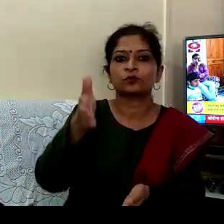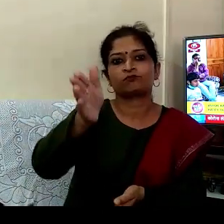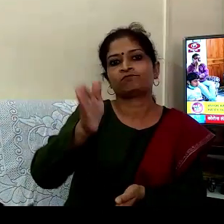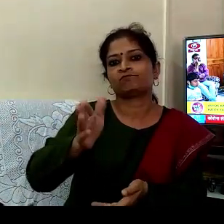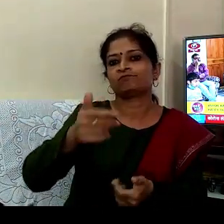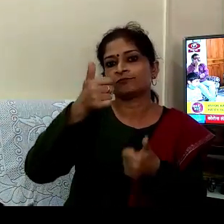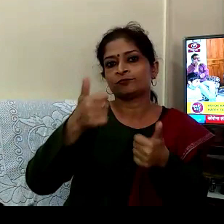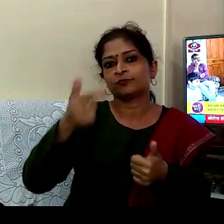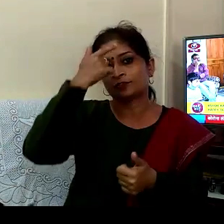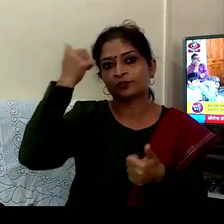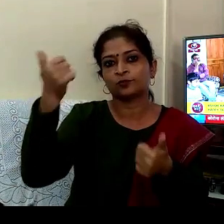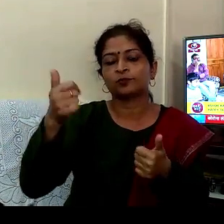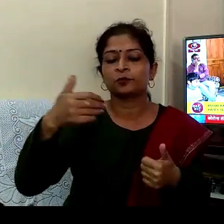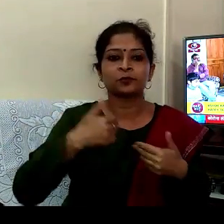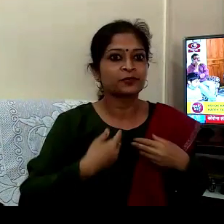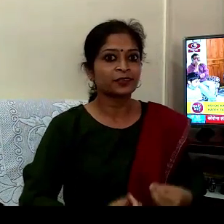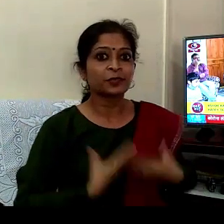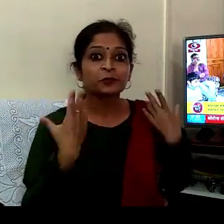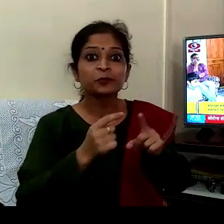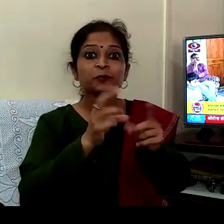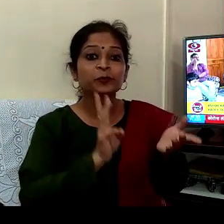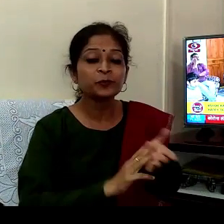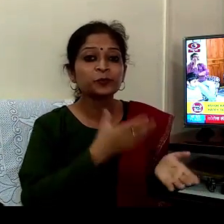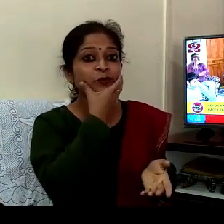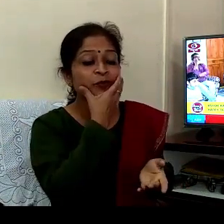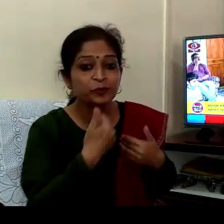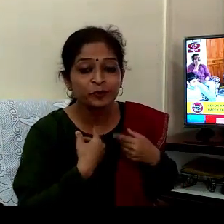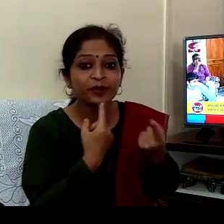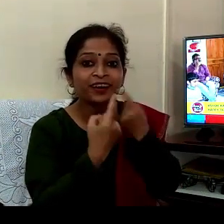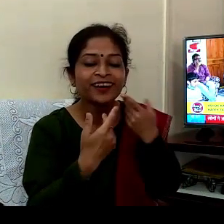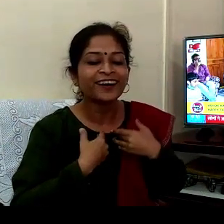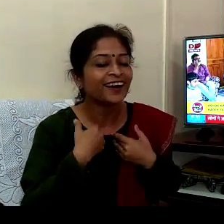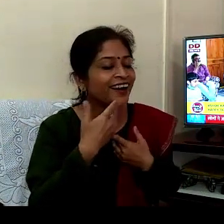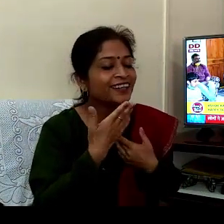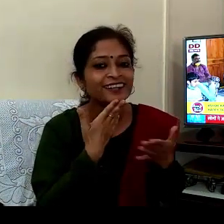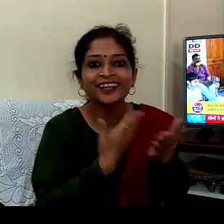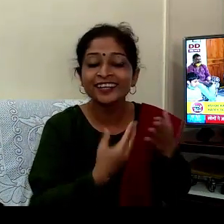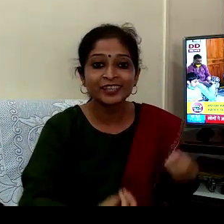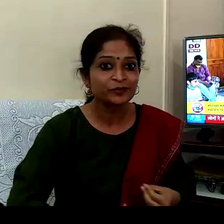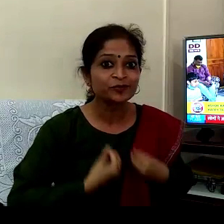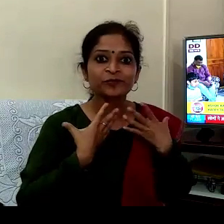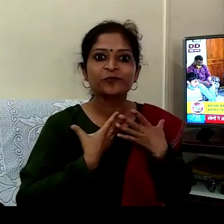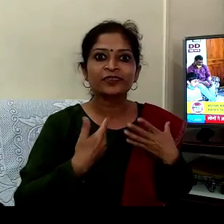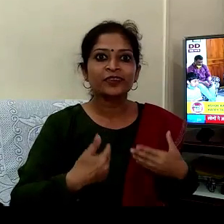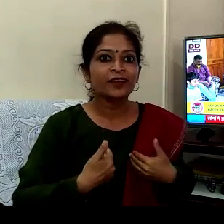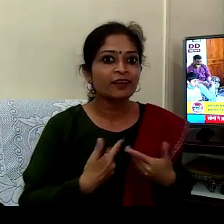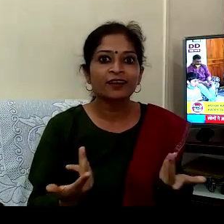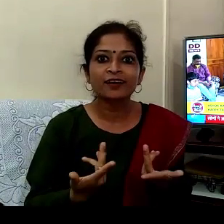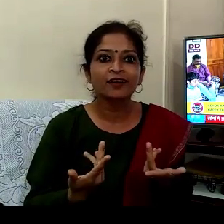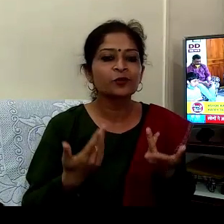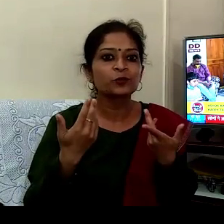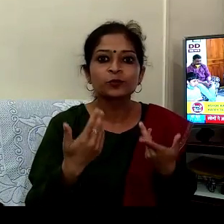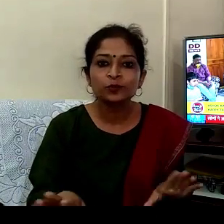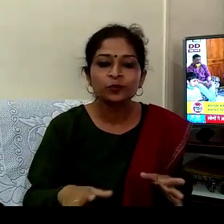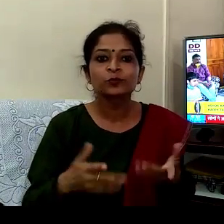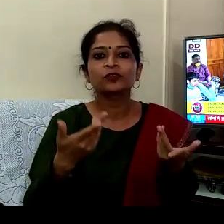دھنیواز خوش ہے آپ سے میری بات ہو گئی ہے نہیں ہمارے لیے کوئی کسی